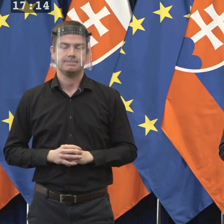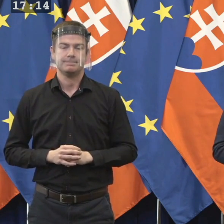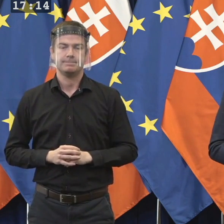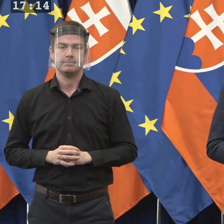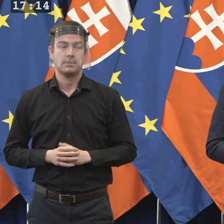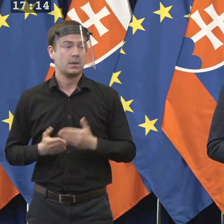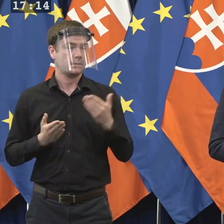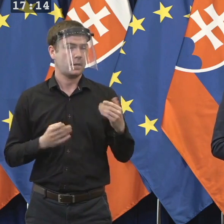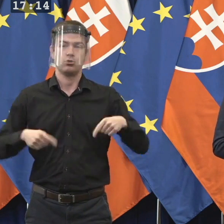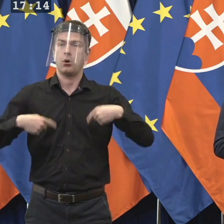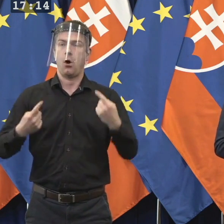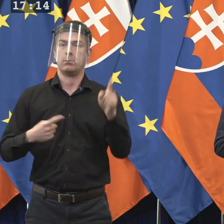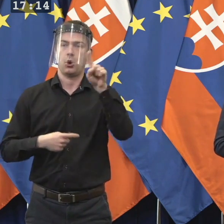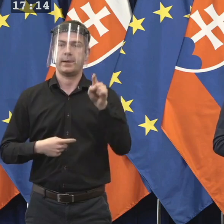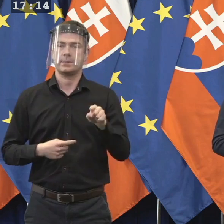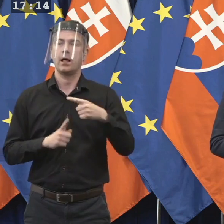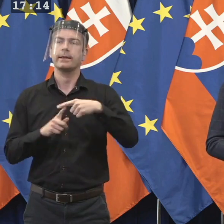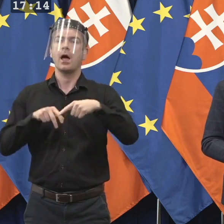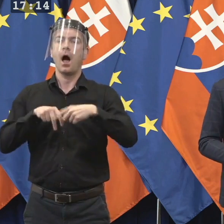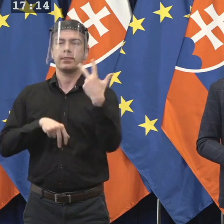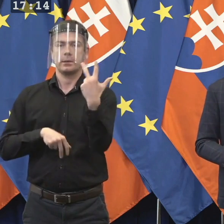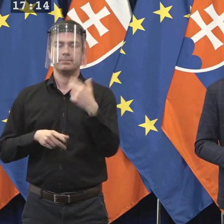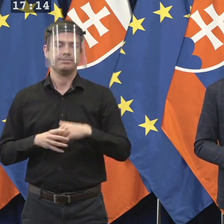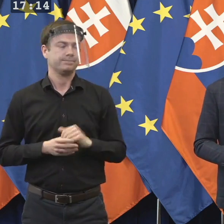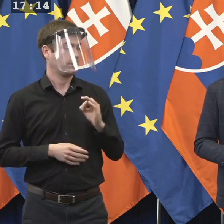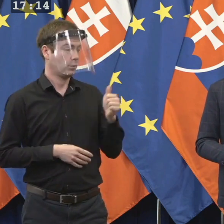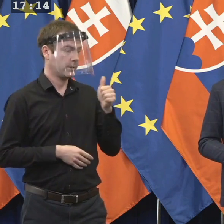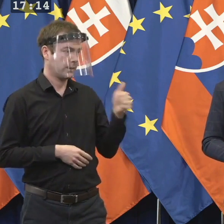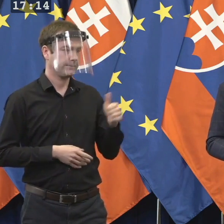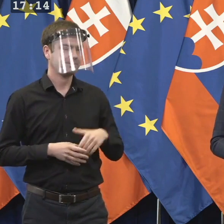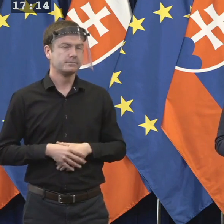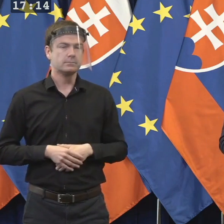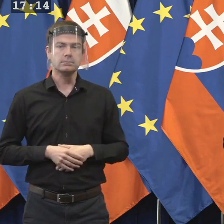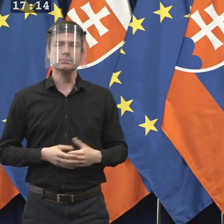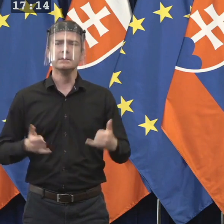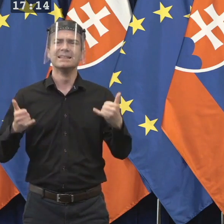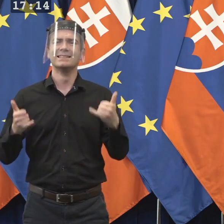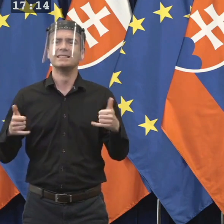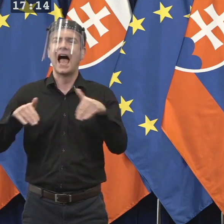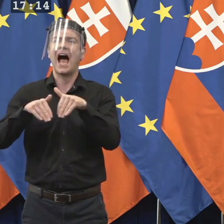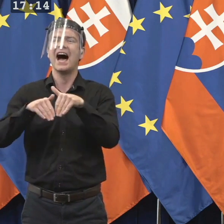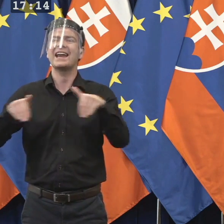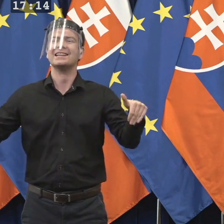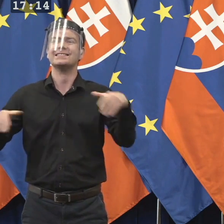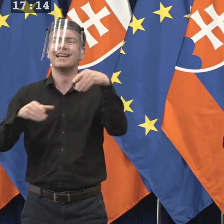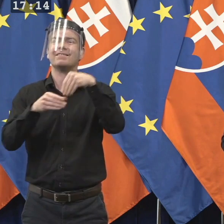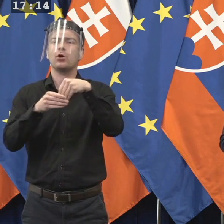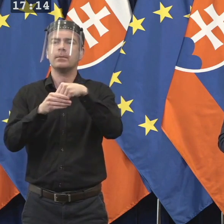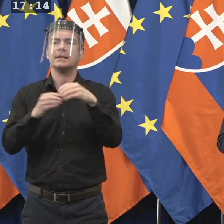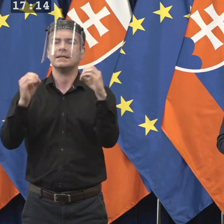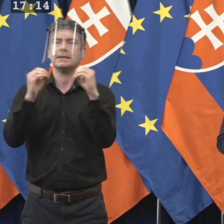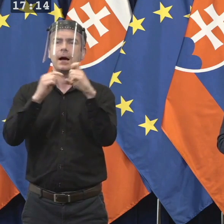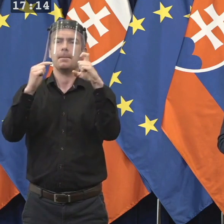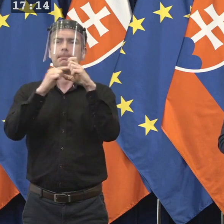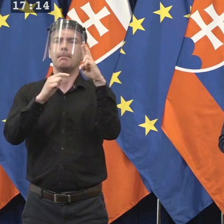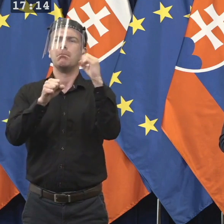Takže teraz už teatry. Dobrý deň, Andrejo Hrvá, teatry. Na hrančnom priechode Berg dnes štrajkujú pendleri, majú viacrie